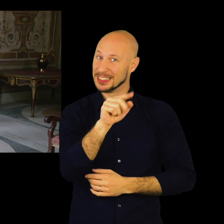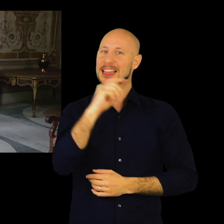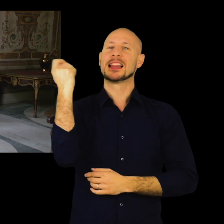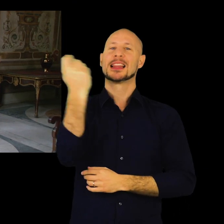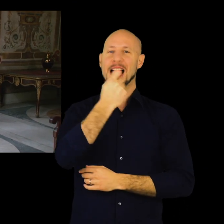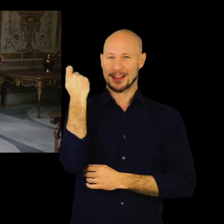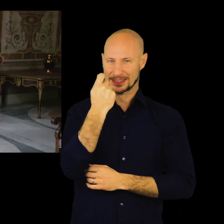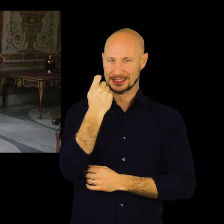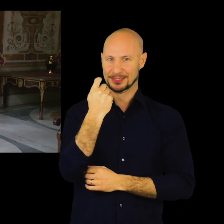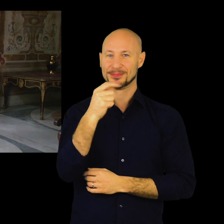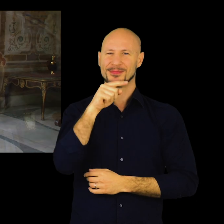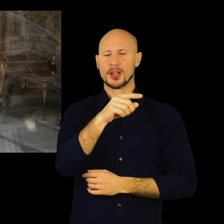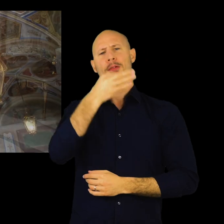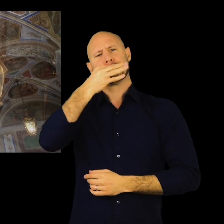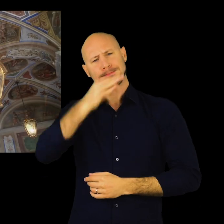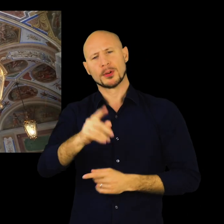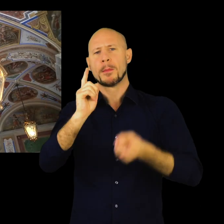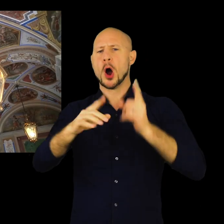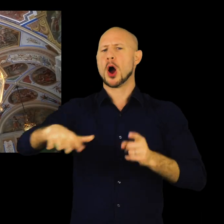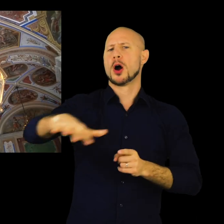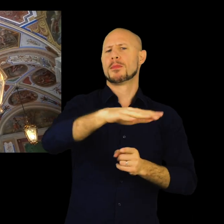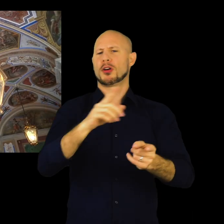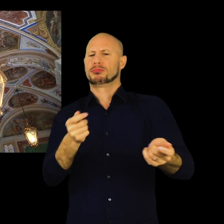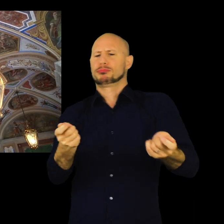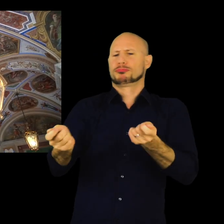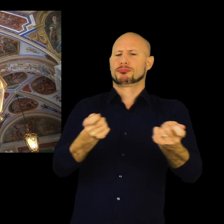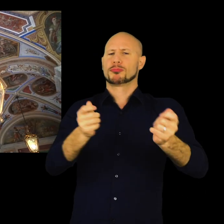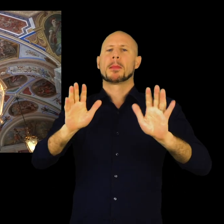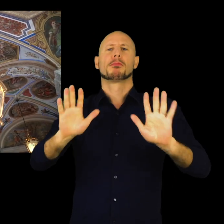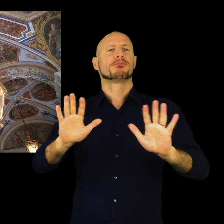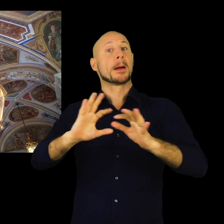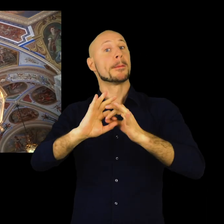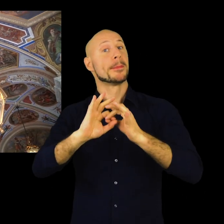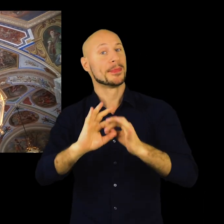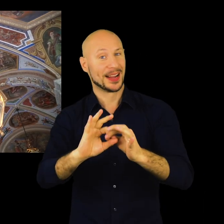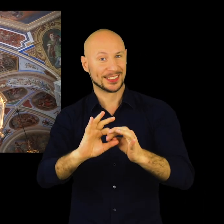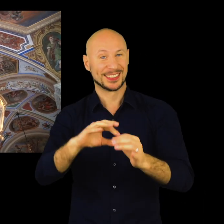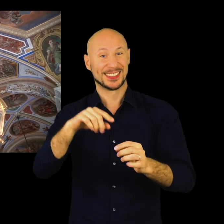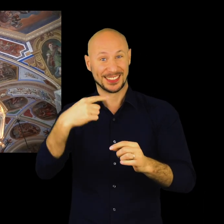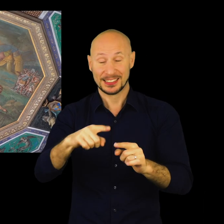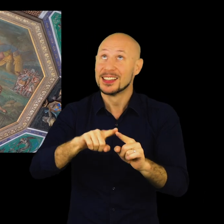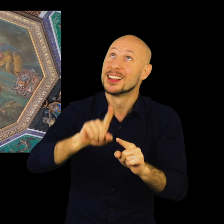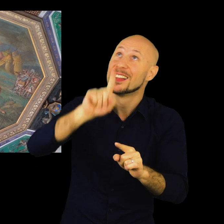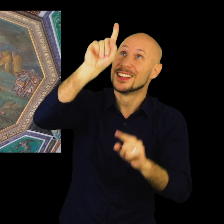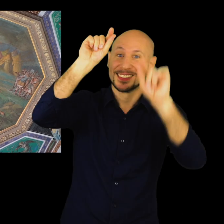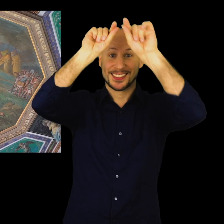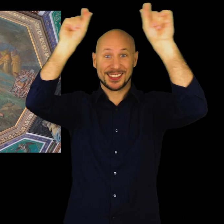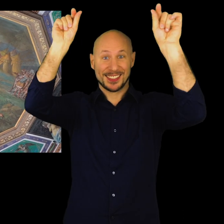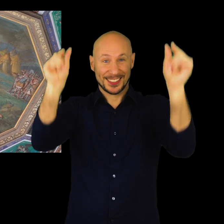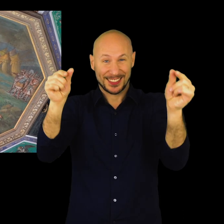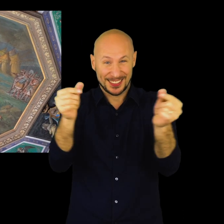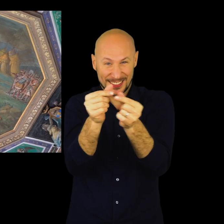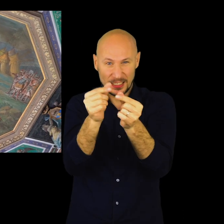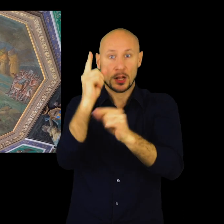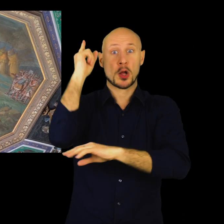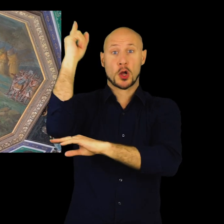Il grande re di Israele Davide, con la sua furbizia, riuscì a portare la pace nel suo popolo. In particolare grazie a